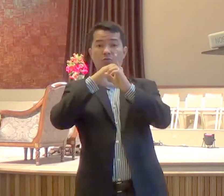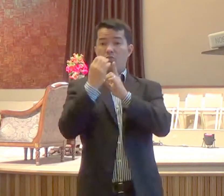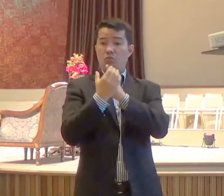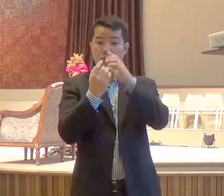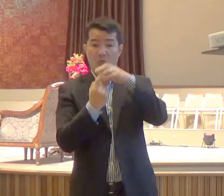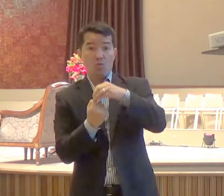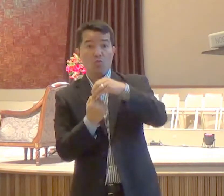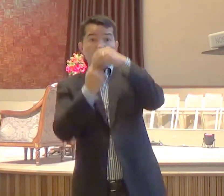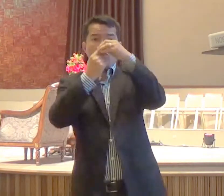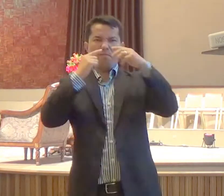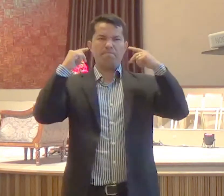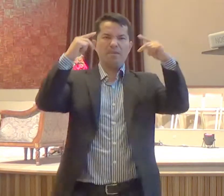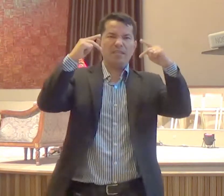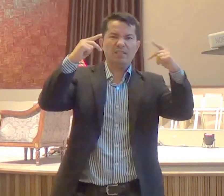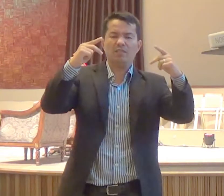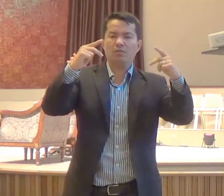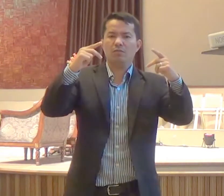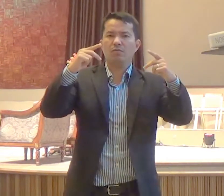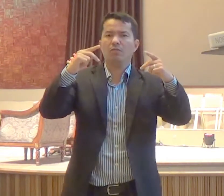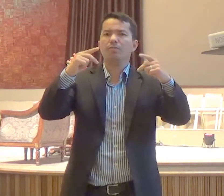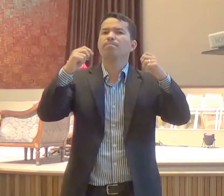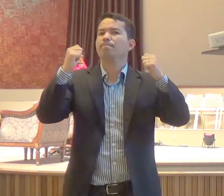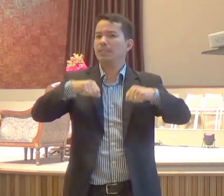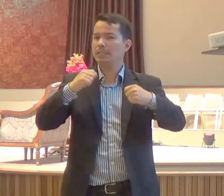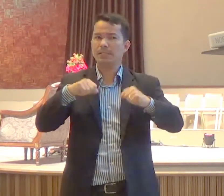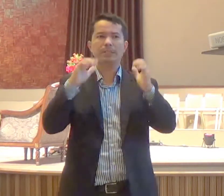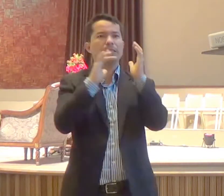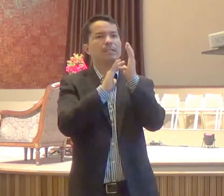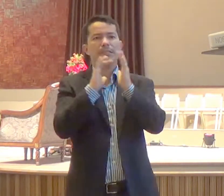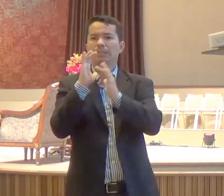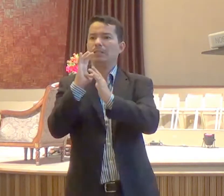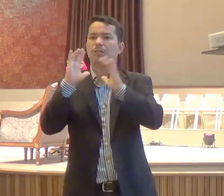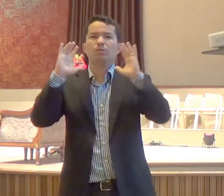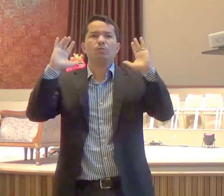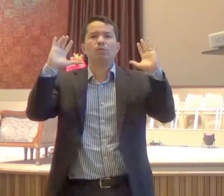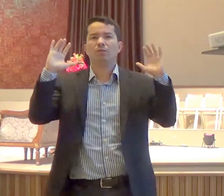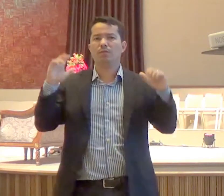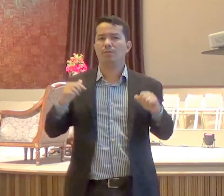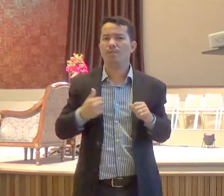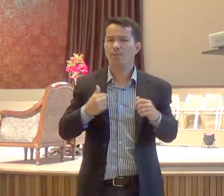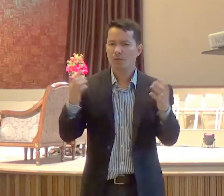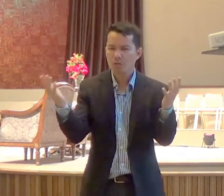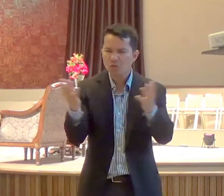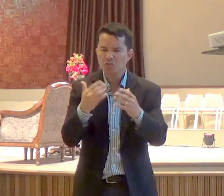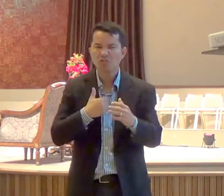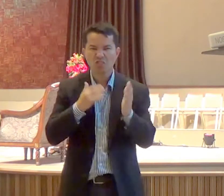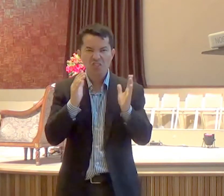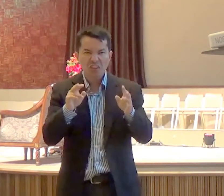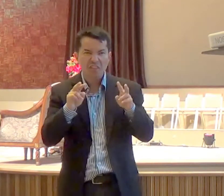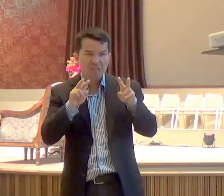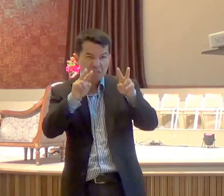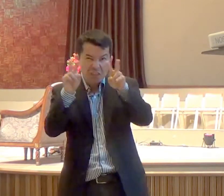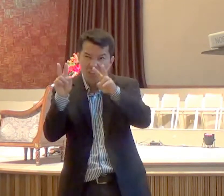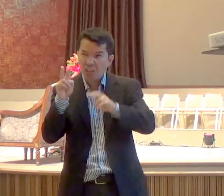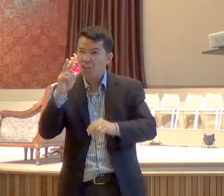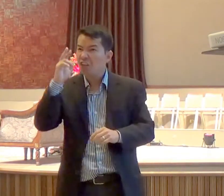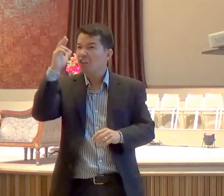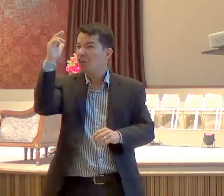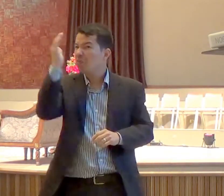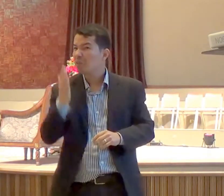eu fico pensando, quando eu olho para as igrejas aqui no Brasil, como que, que coisa linda